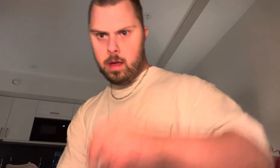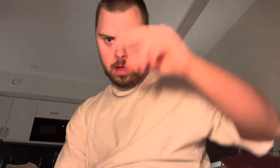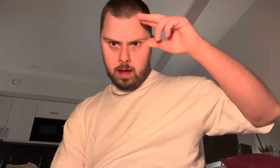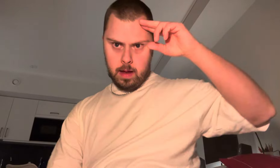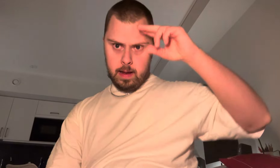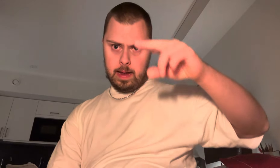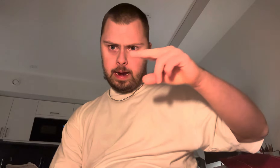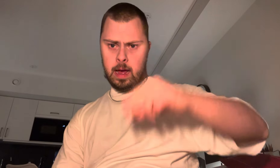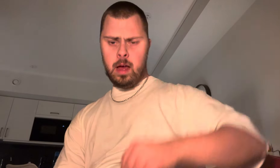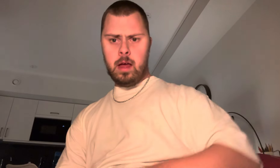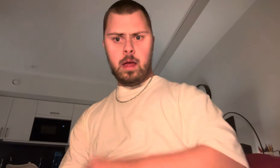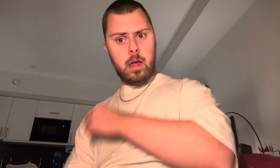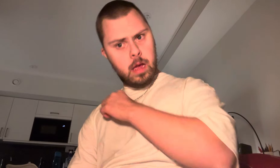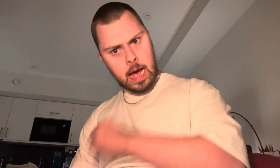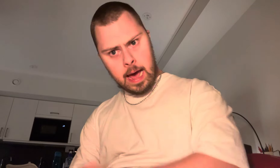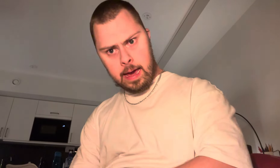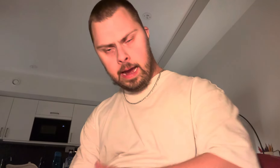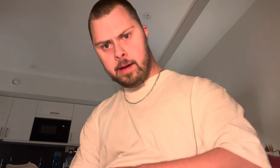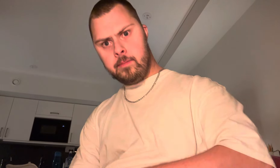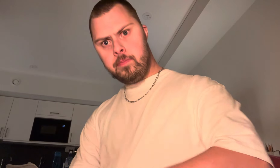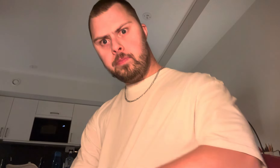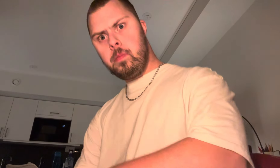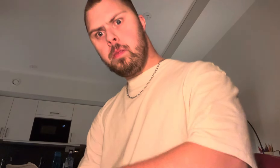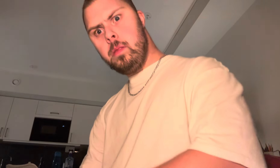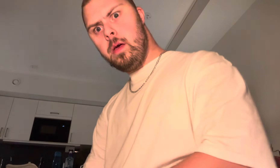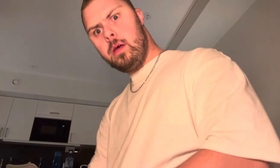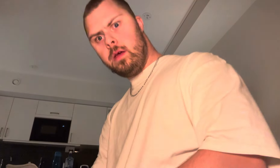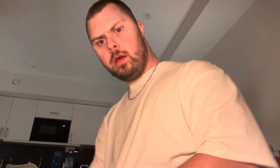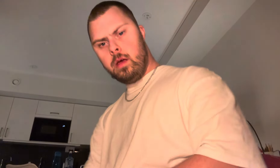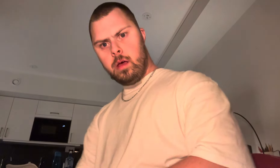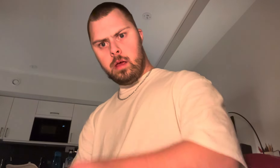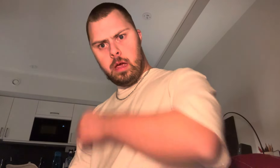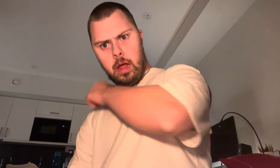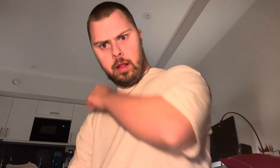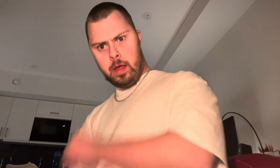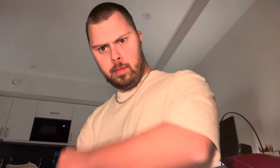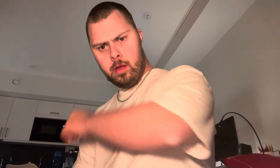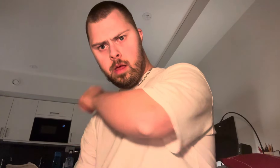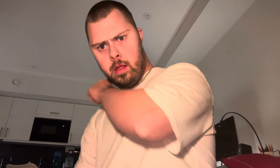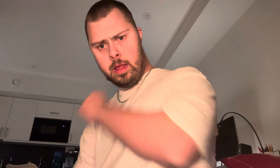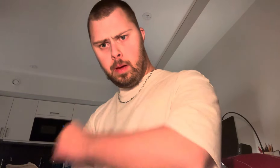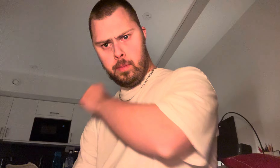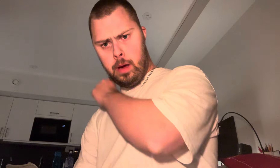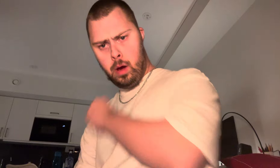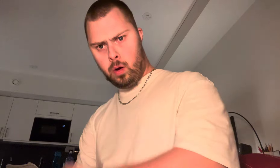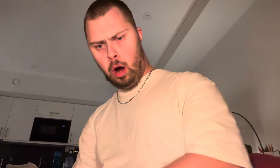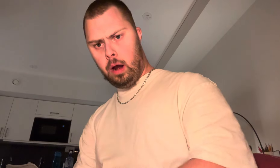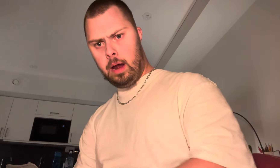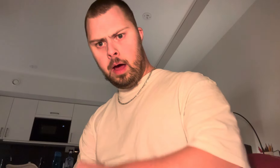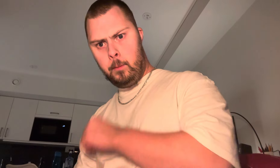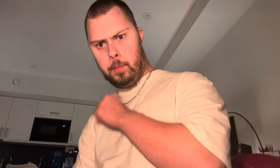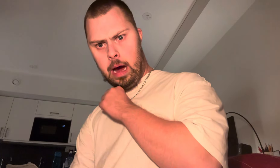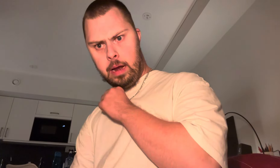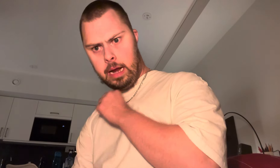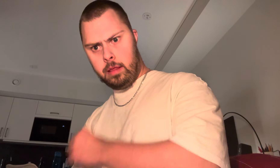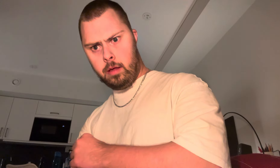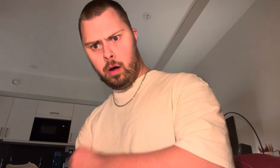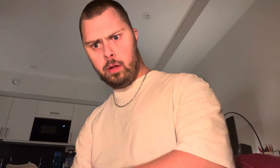Tjena, här är jag, Timmy Carl Bartilsson